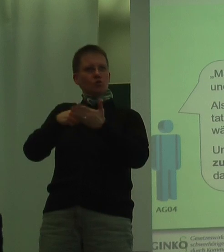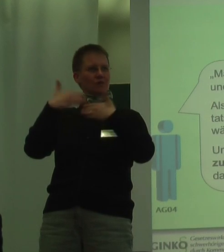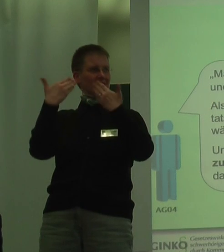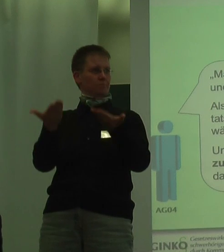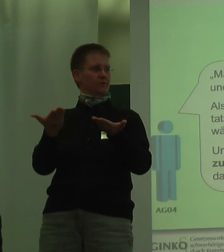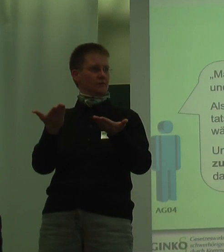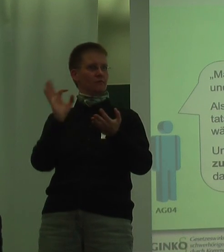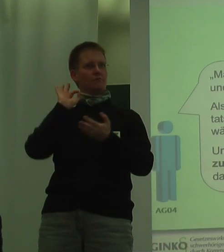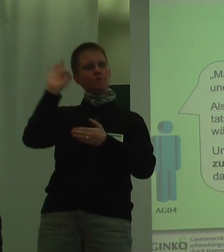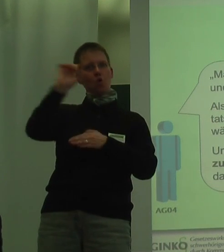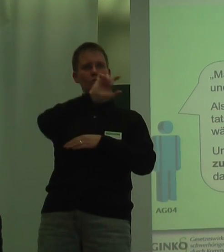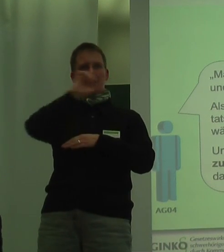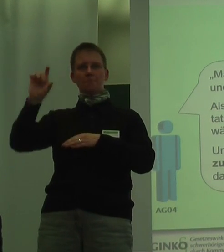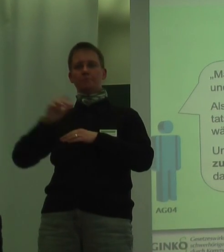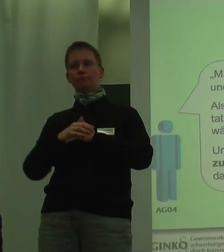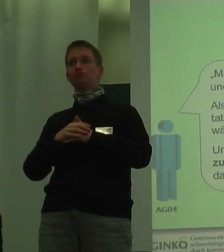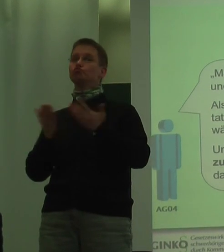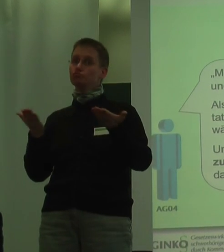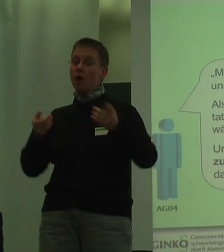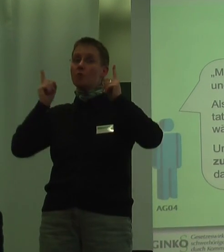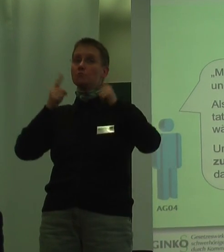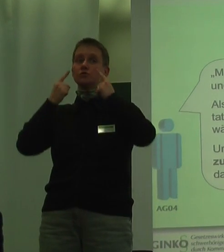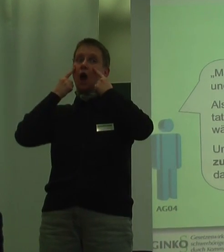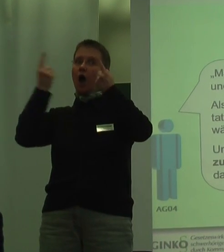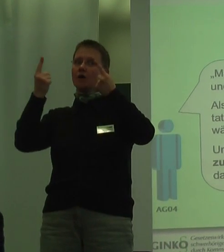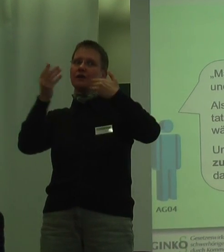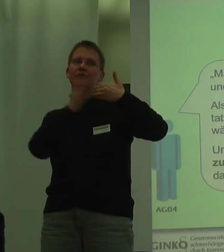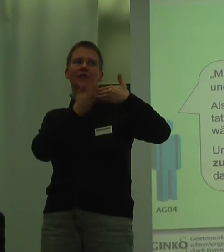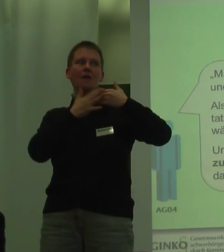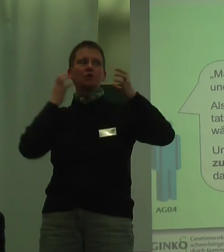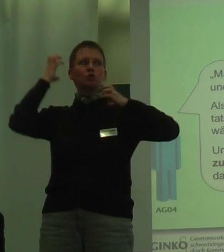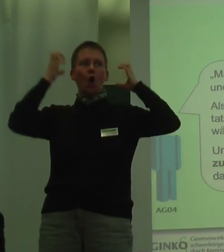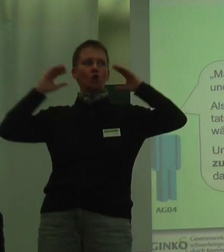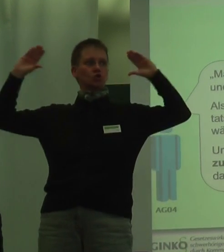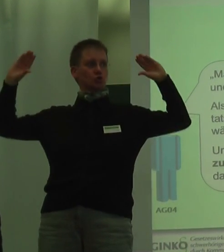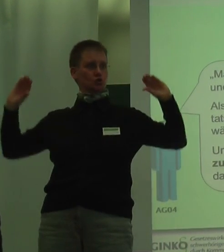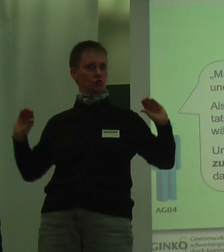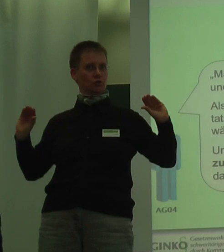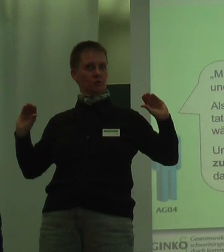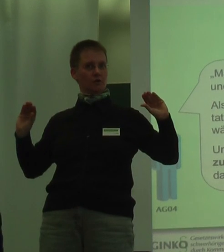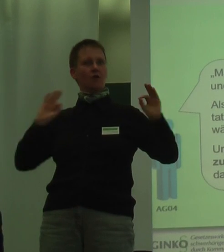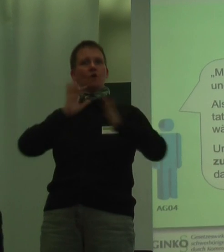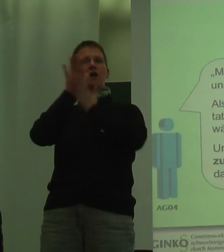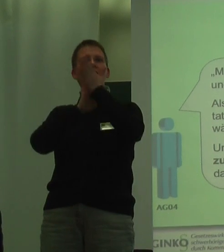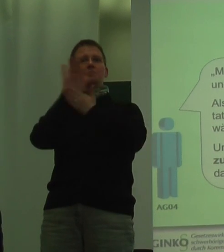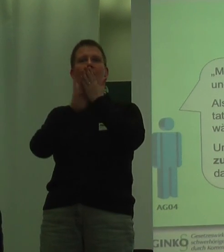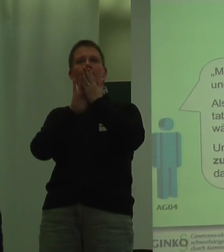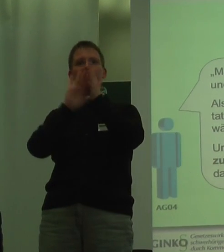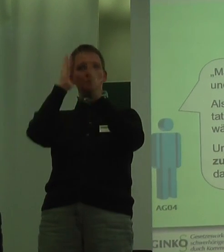Unternehmen? Man muss darauf achten, dass die Nebengeräusche flach sind und mit Gebärden, dass es keine wilden Reflexe gibt. Also,